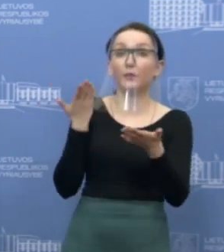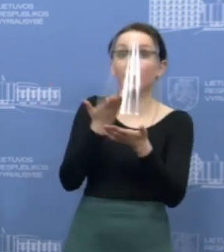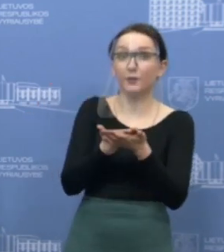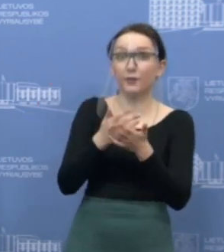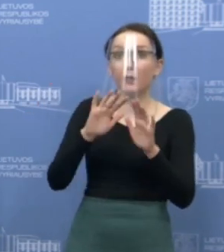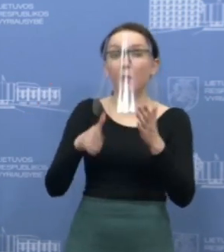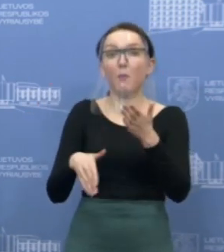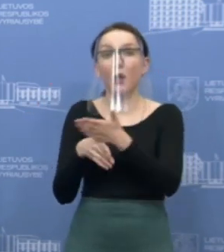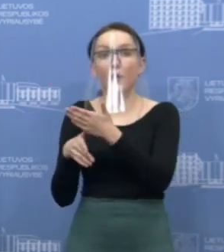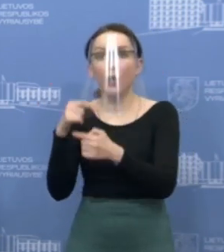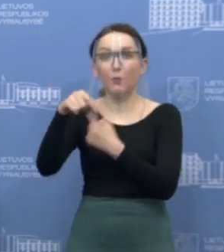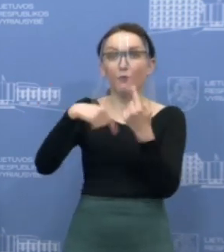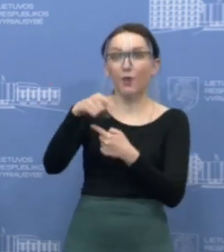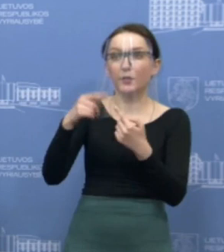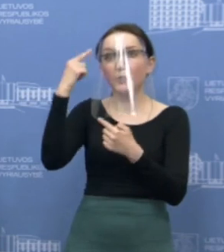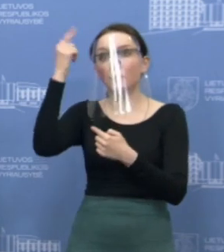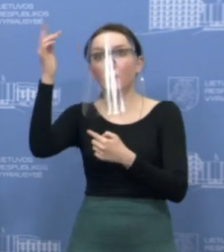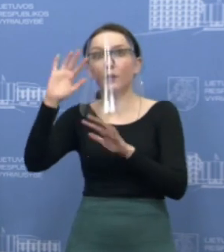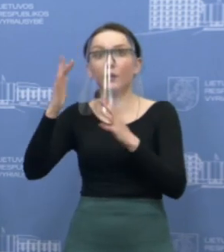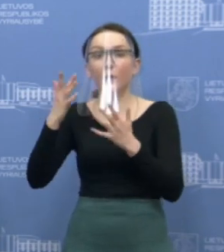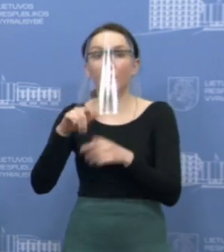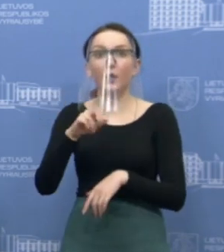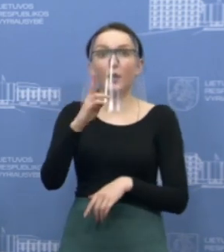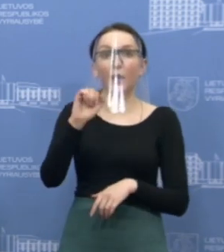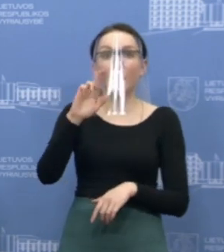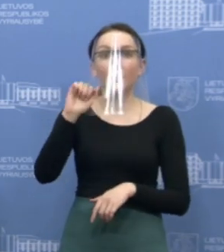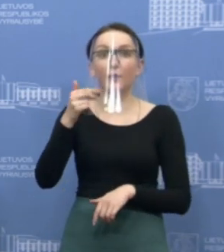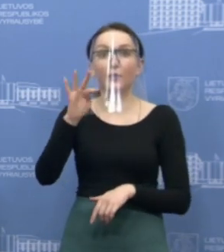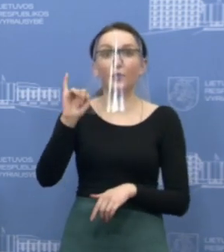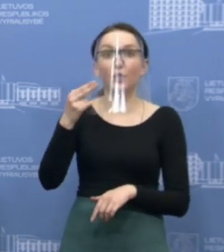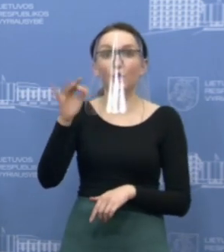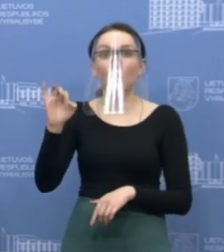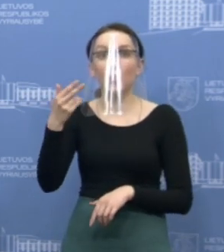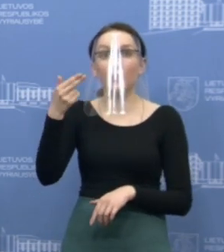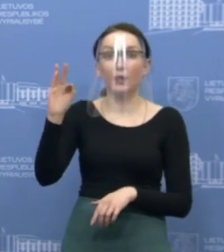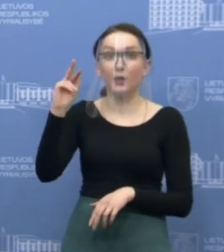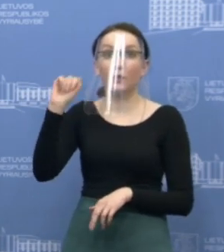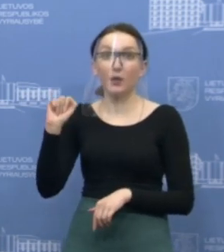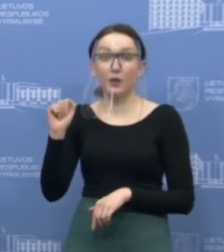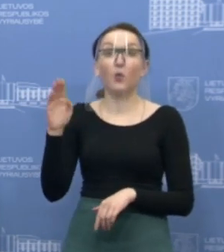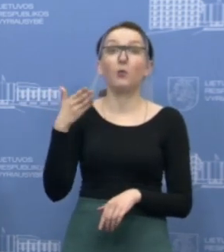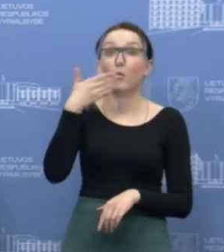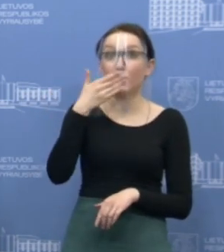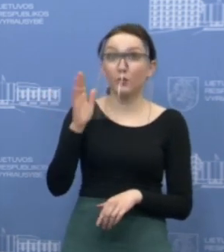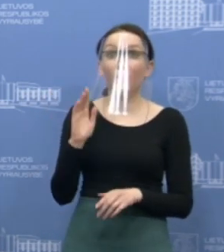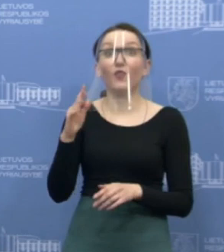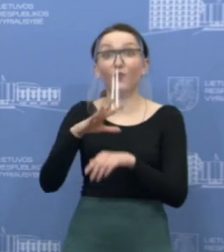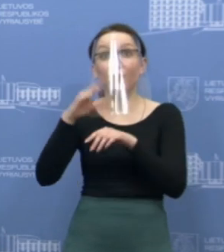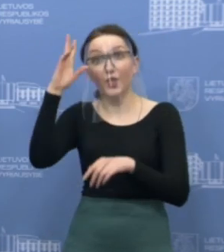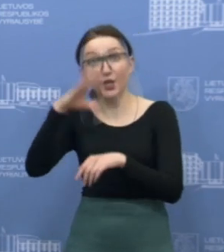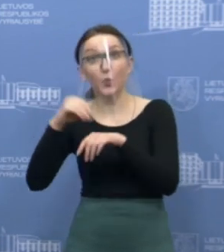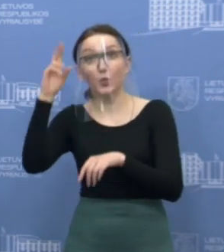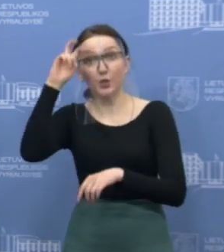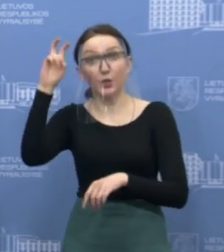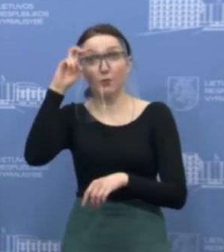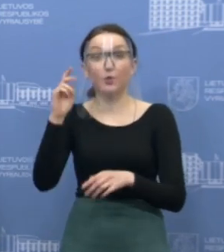pagalbos verslų iniciatyvą, internete karantino nėra. Na, o po piet, vyriausybės posėdis, kuriame bus priimta daug